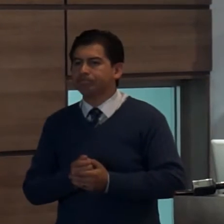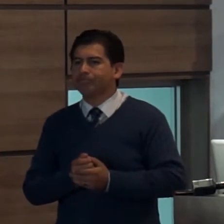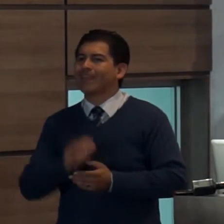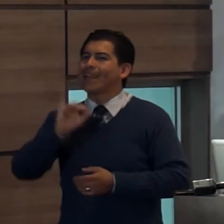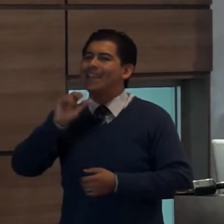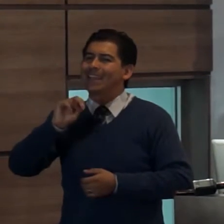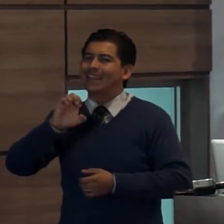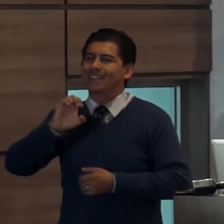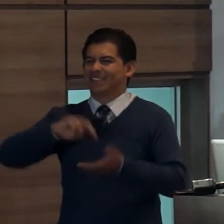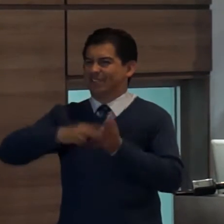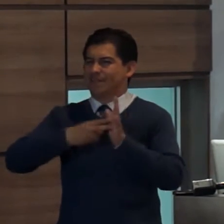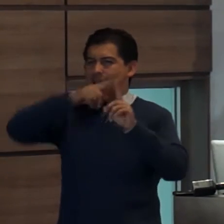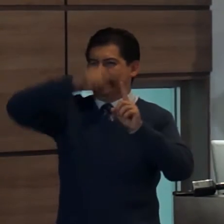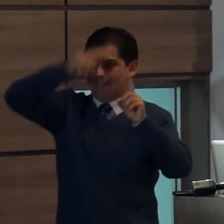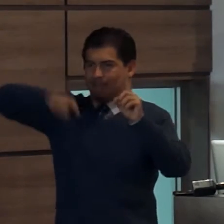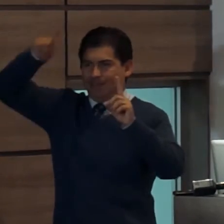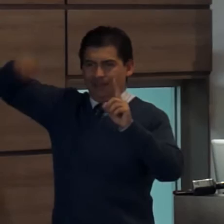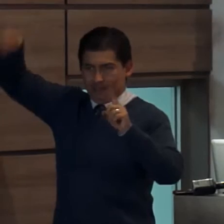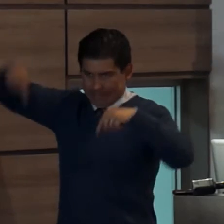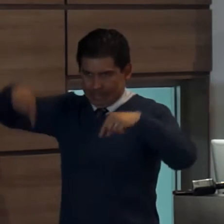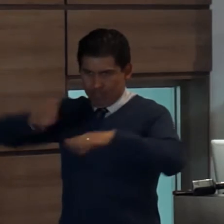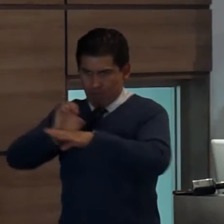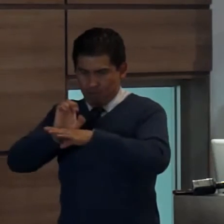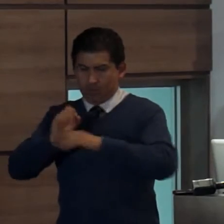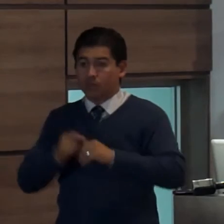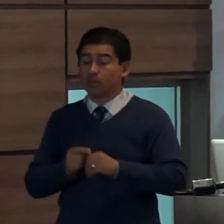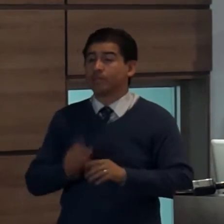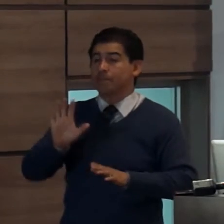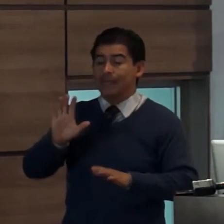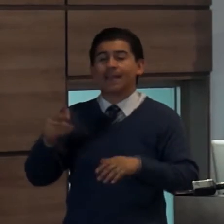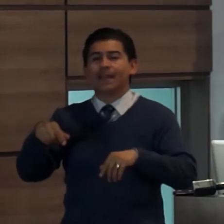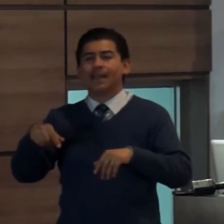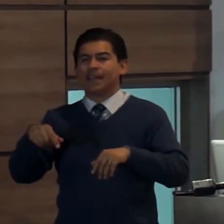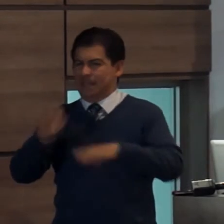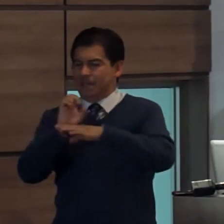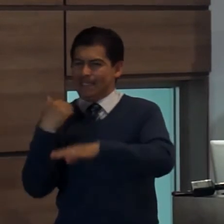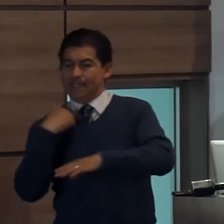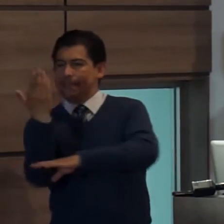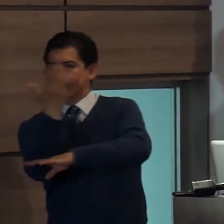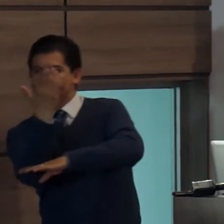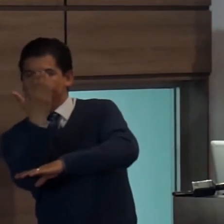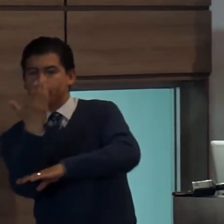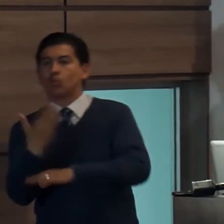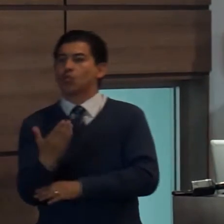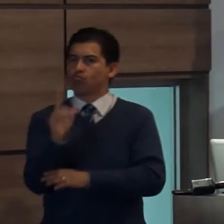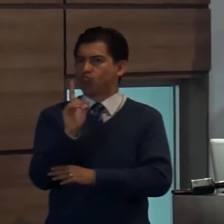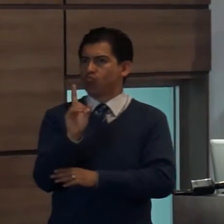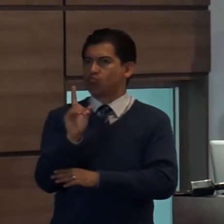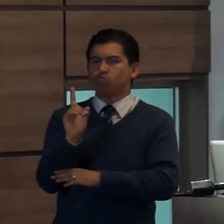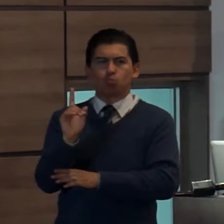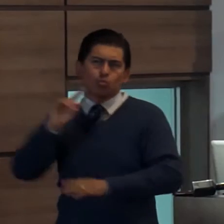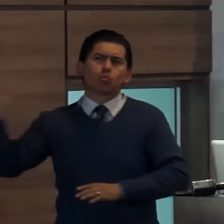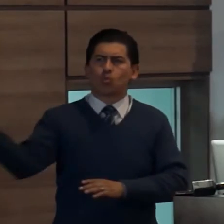Estadística y Censos en Ecuador nueve de cada diez hogares poseen al menos un televisor a color y